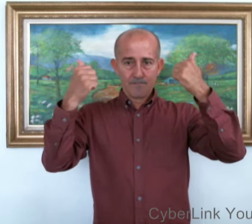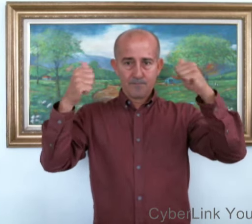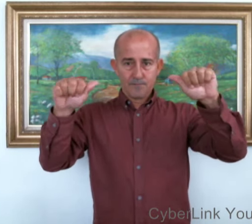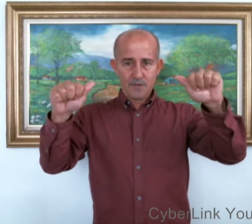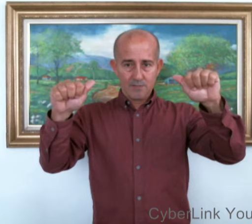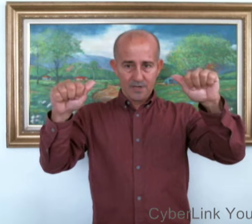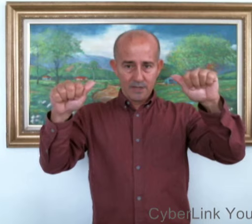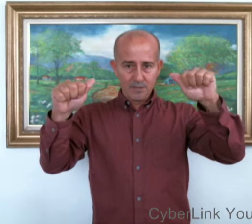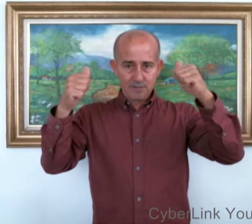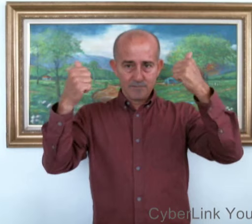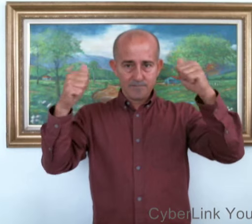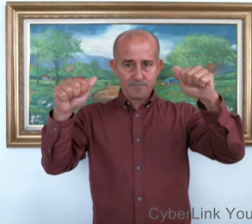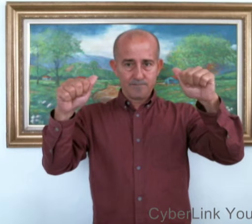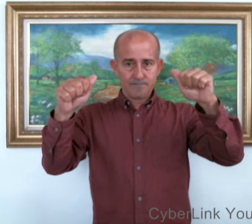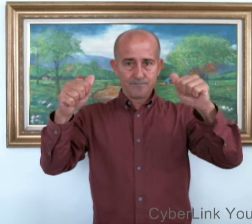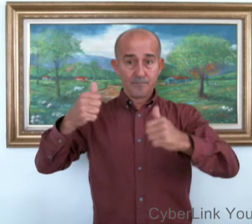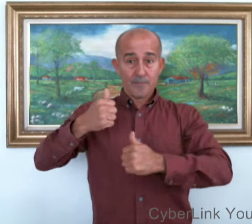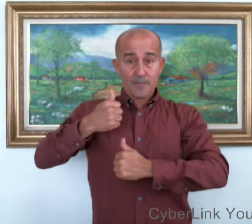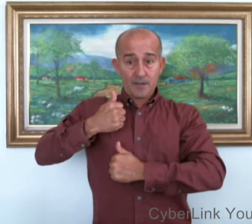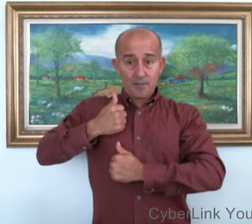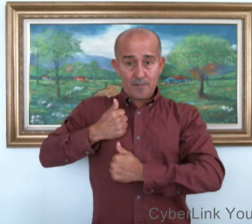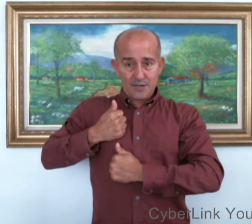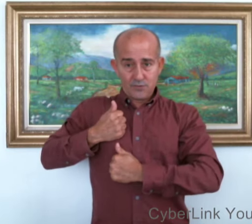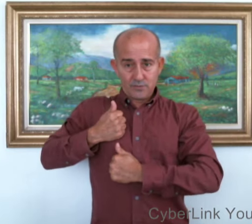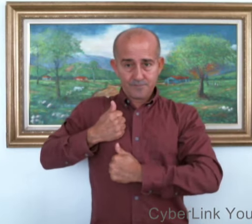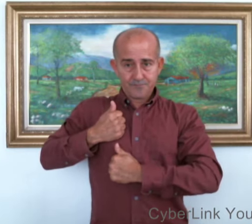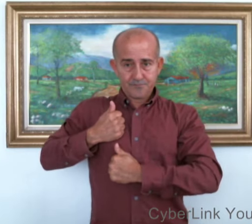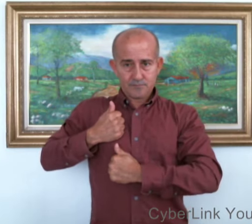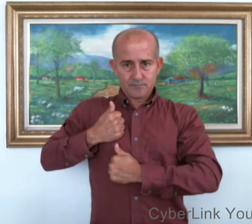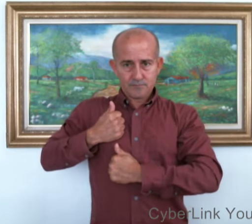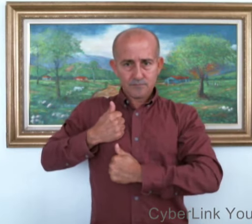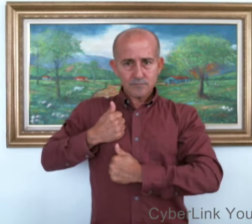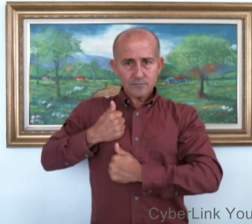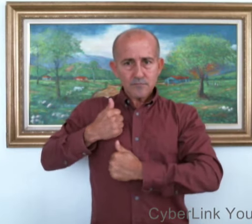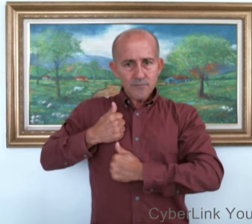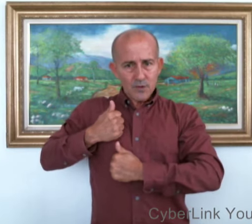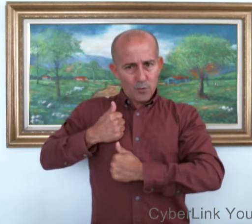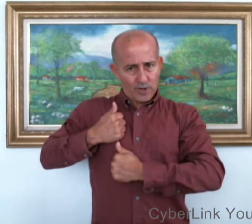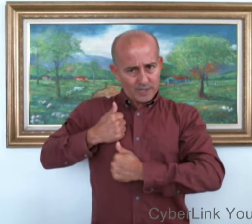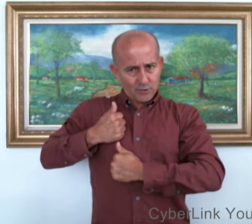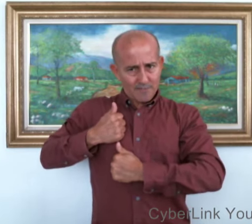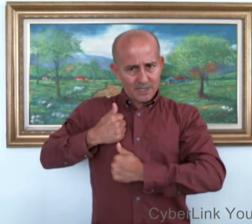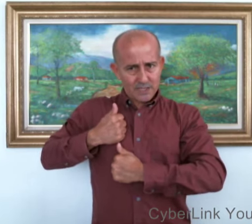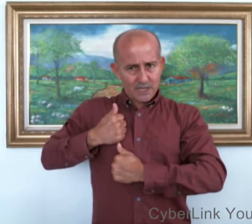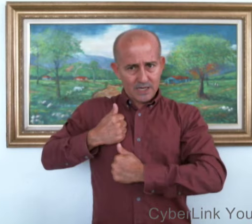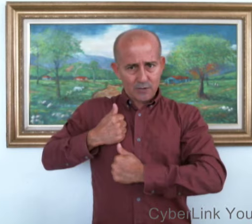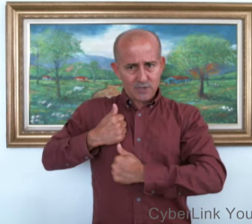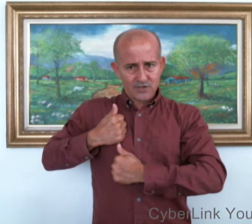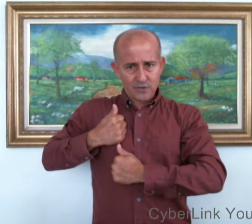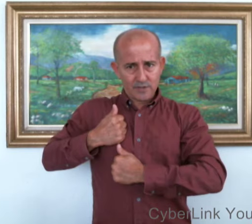Abril. Mayo. Como cargando las banderas en las graduaciones.